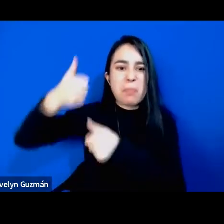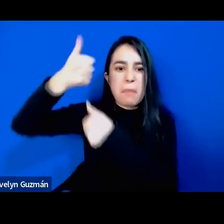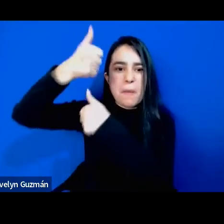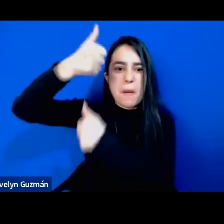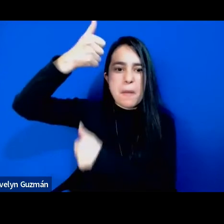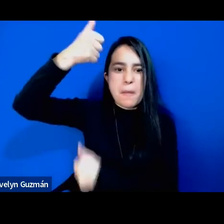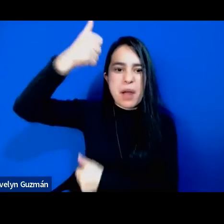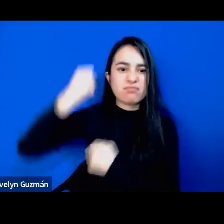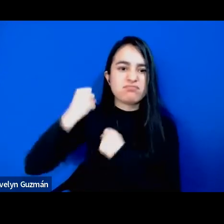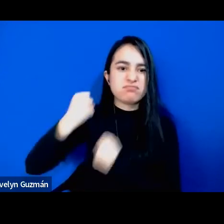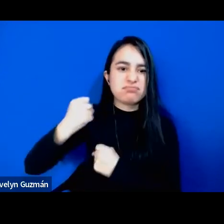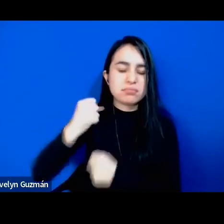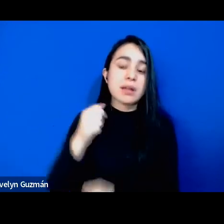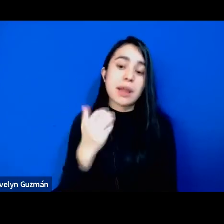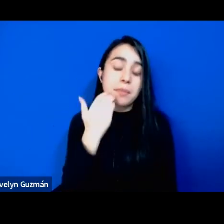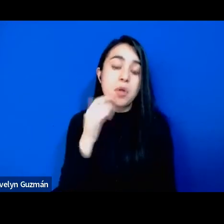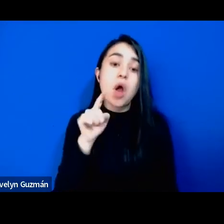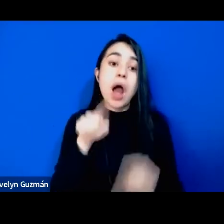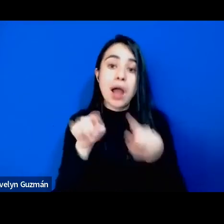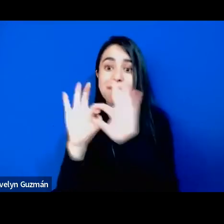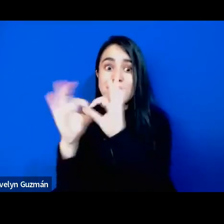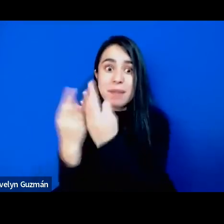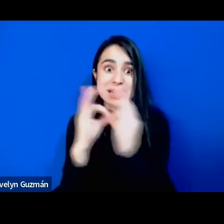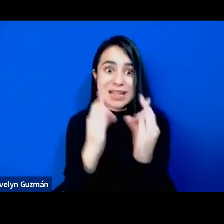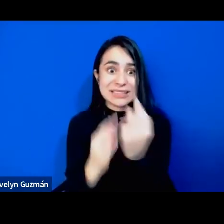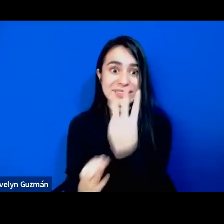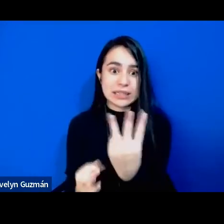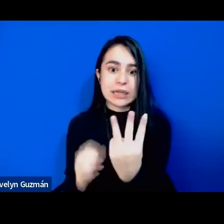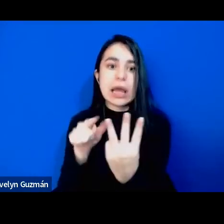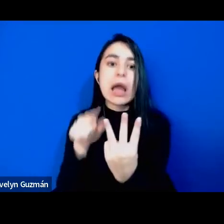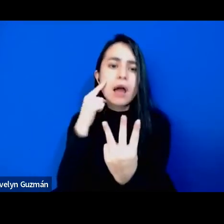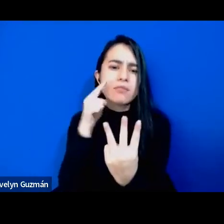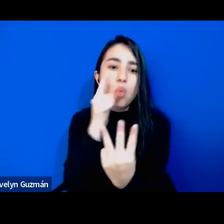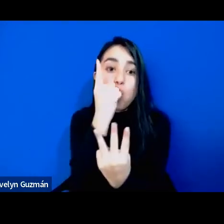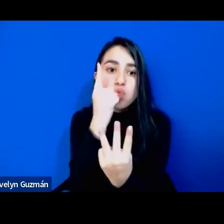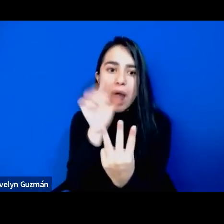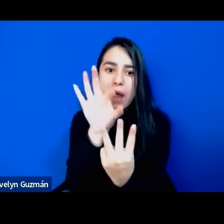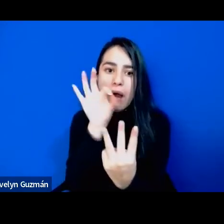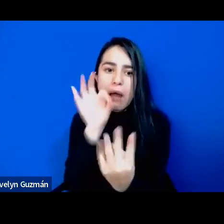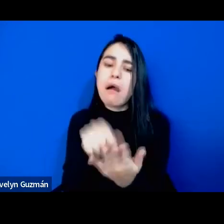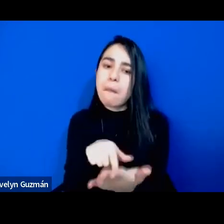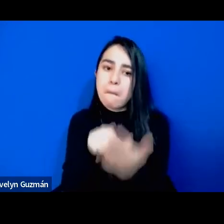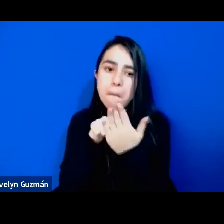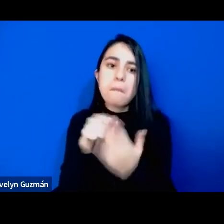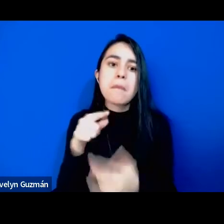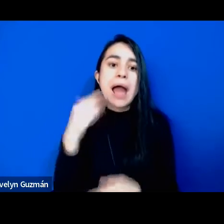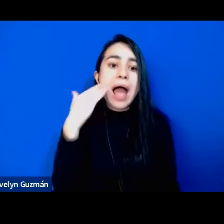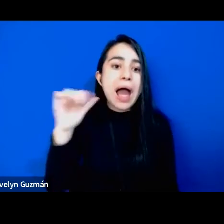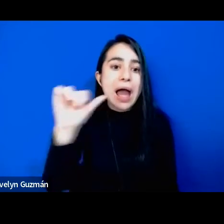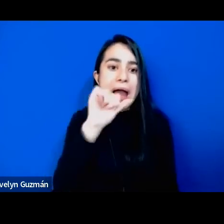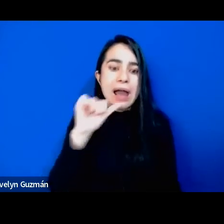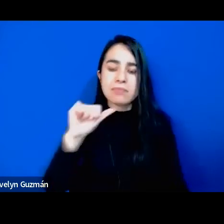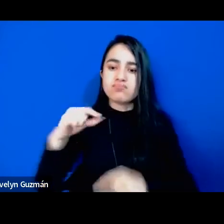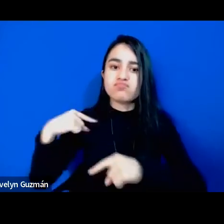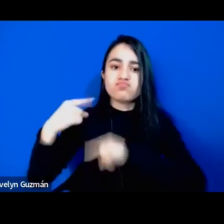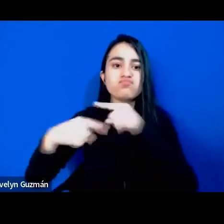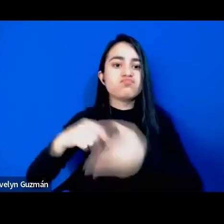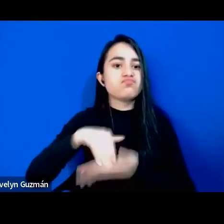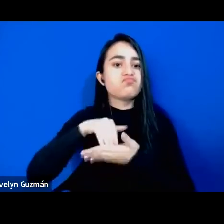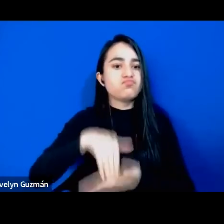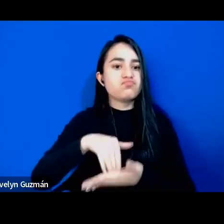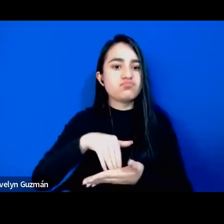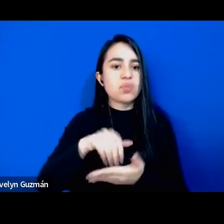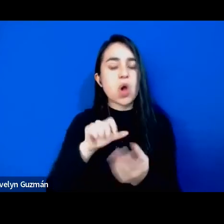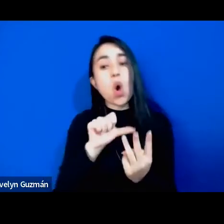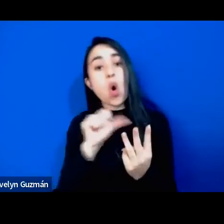ver en el caso de unas de estas familias cómo la línea de las mujeres logra hacer ciertas cosas y otras logran